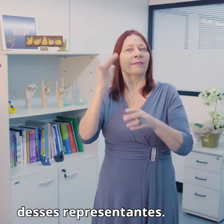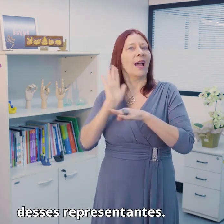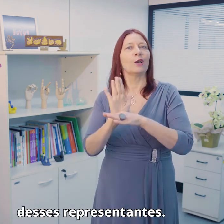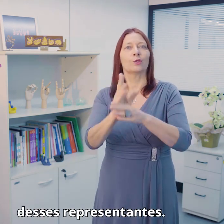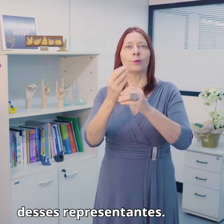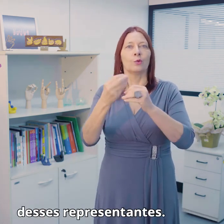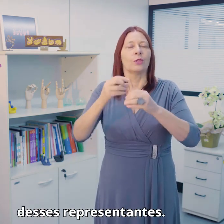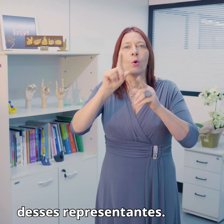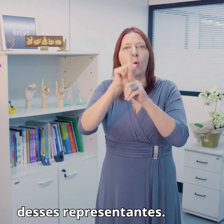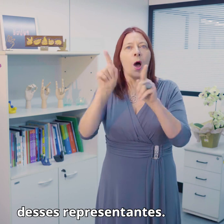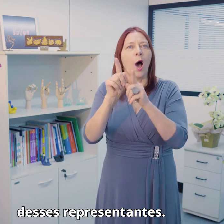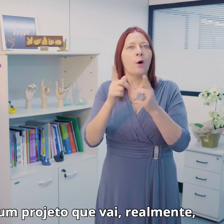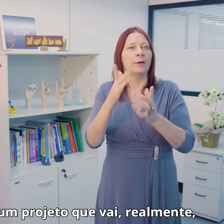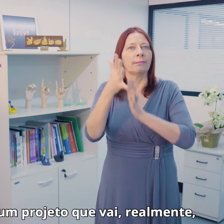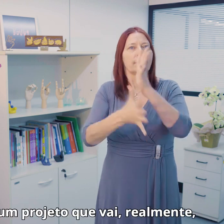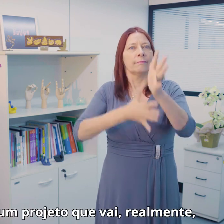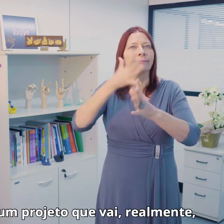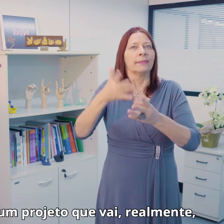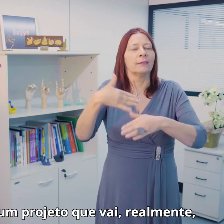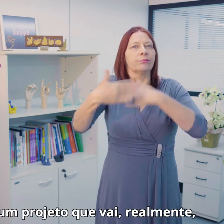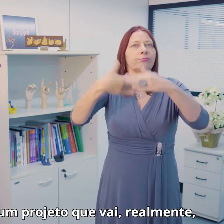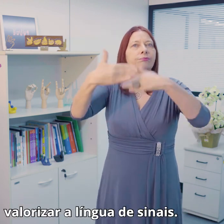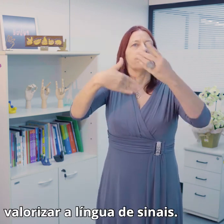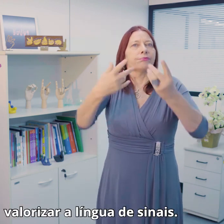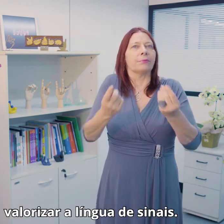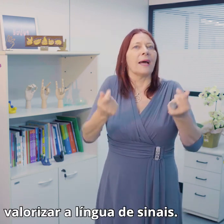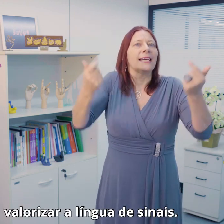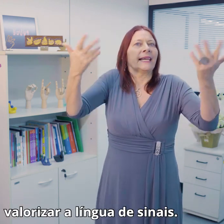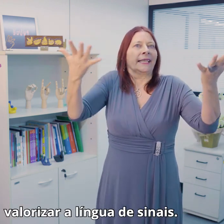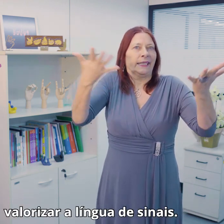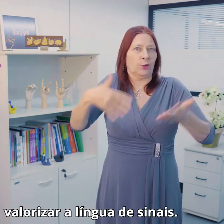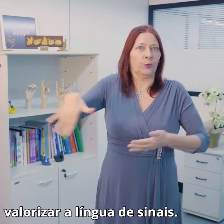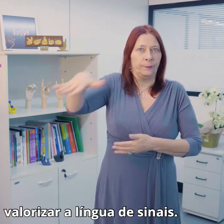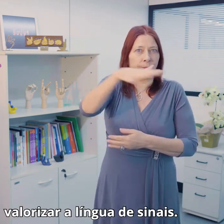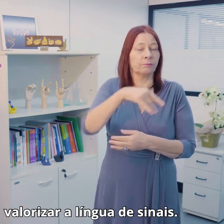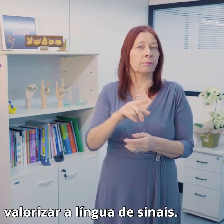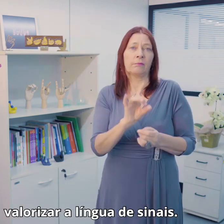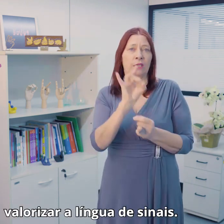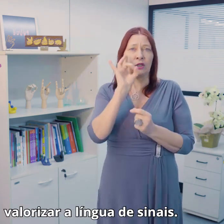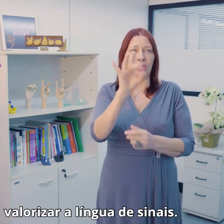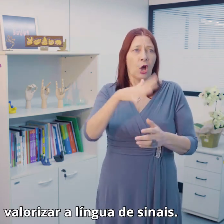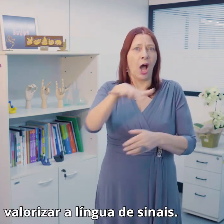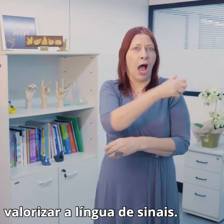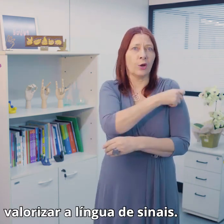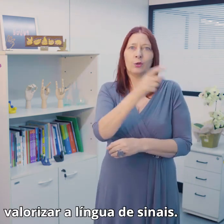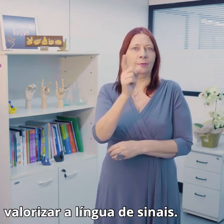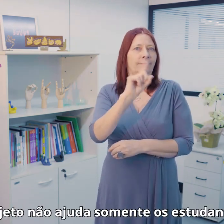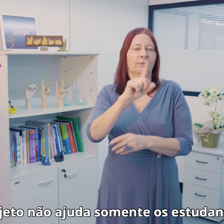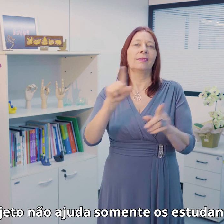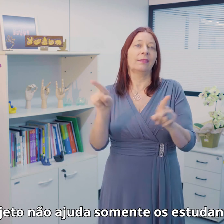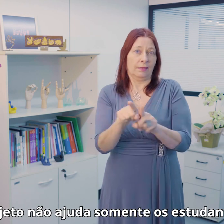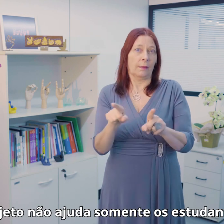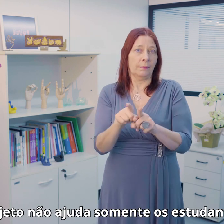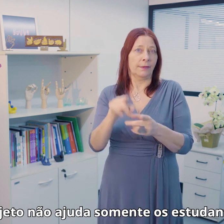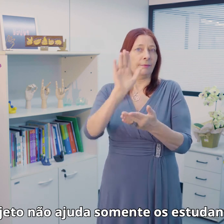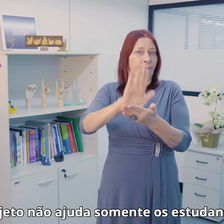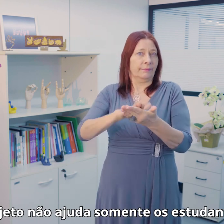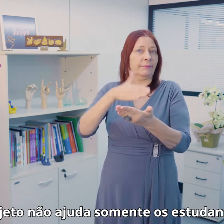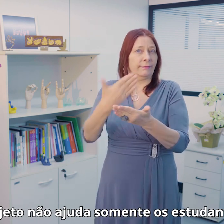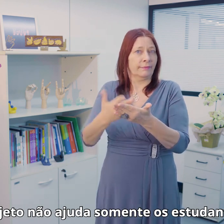representantes. É um projeto que vai realmente valorizar a língua de sinais. E esse projeto não ajuda somente os